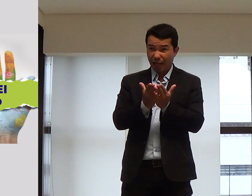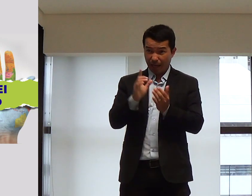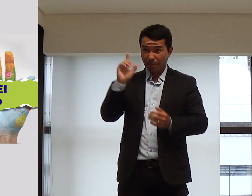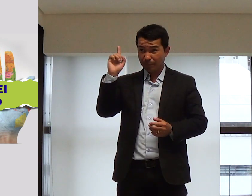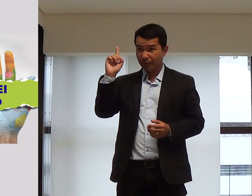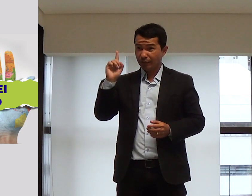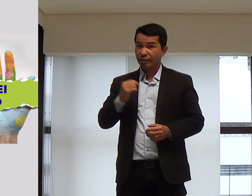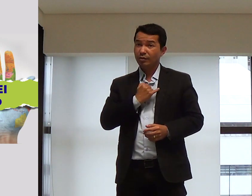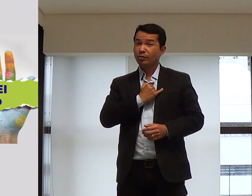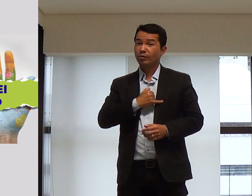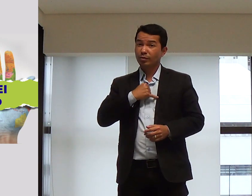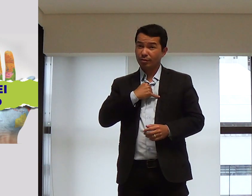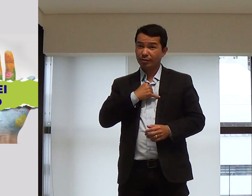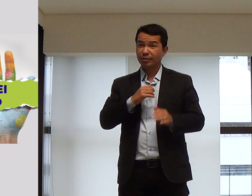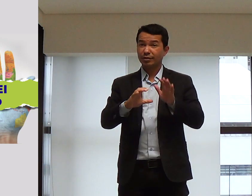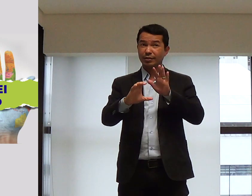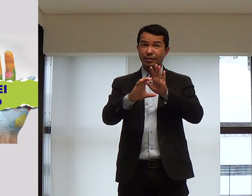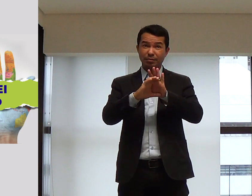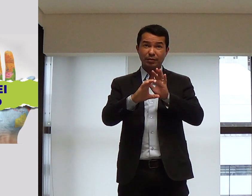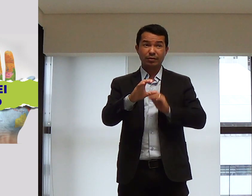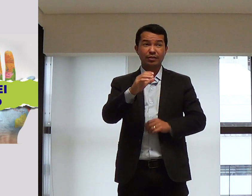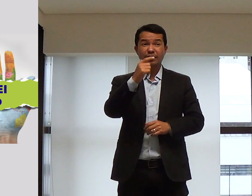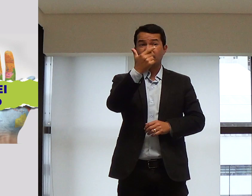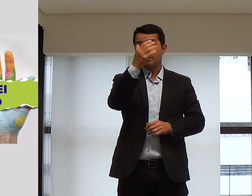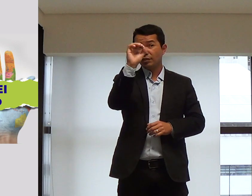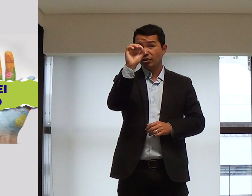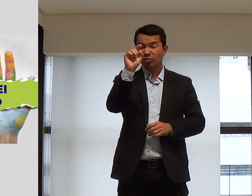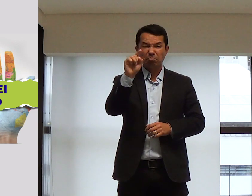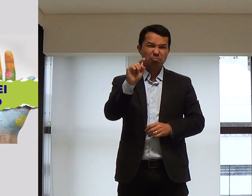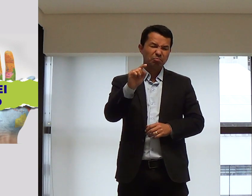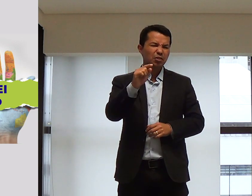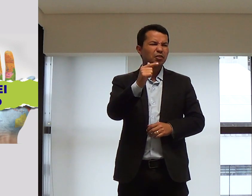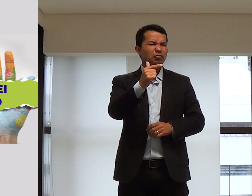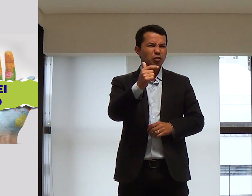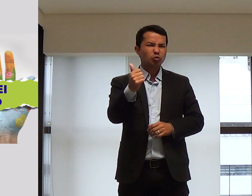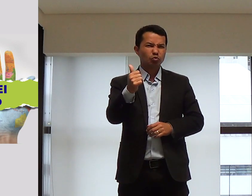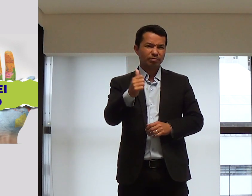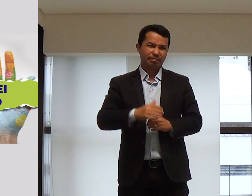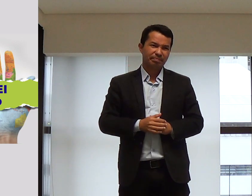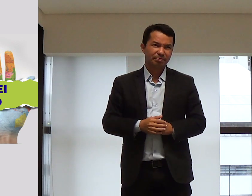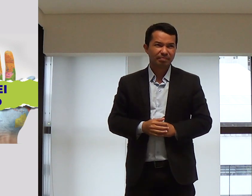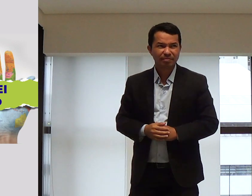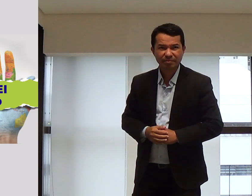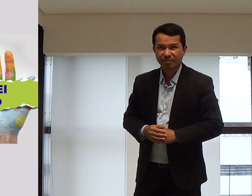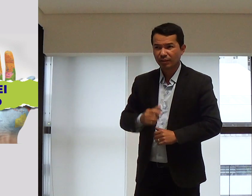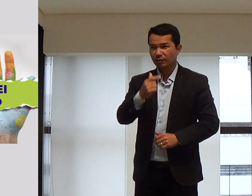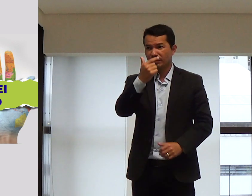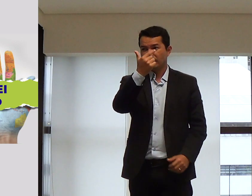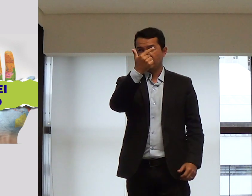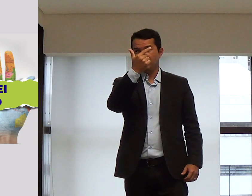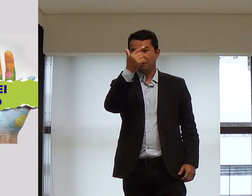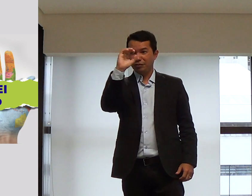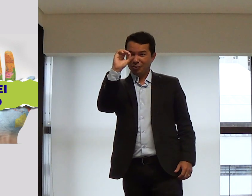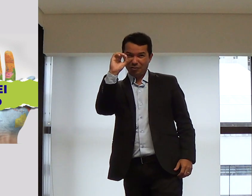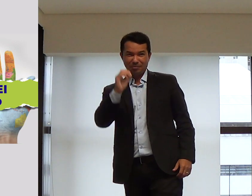Eu vou pedir para você abrir sua Bíblia em João, no capítulo 10, no capítulo